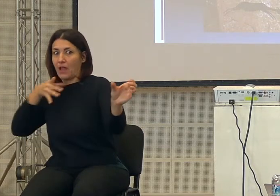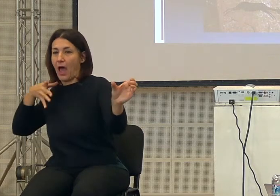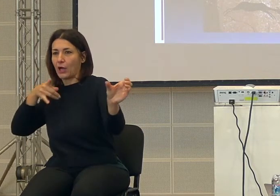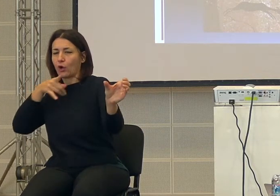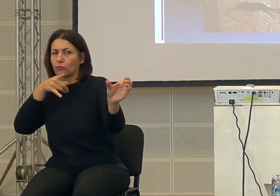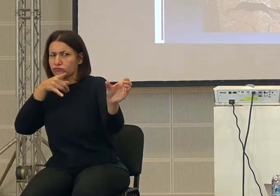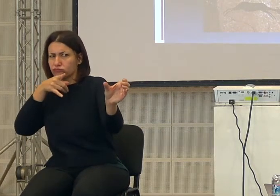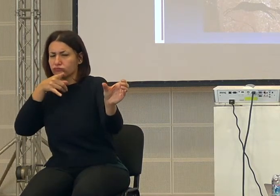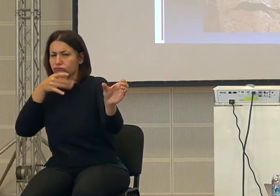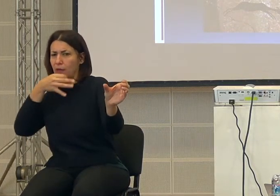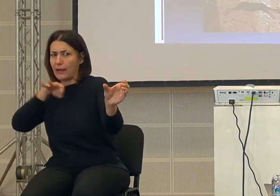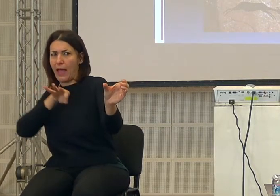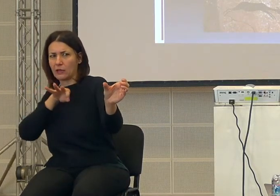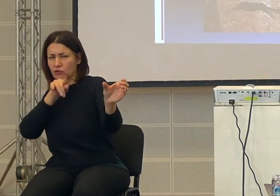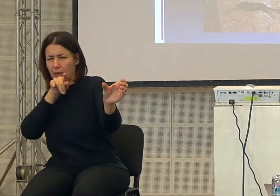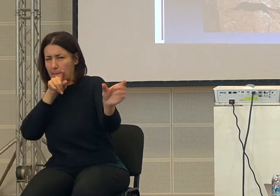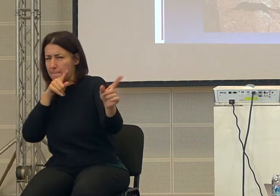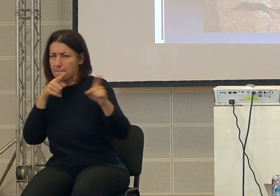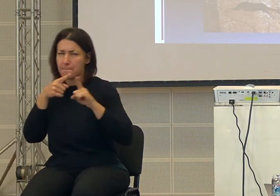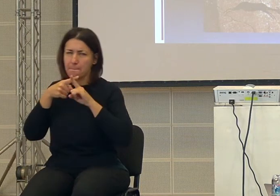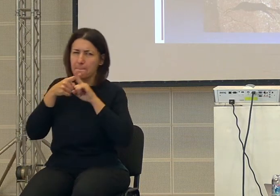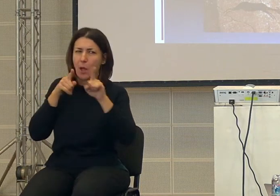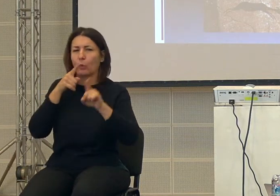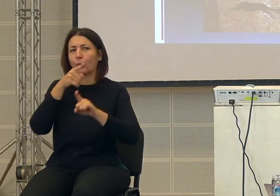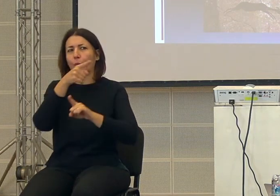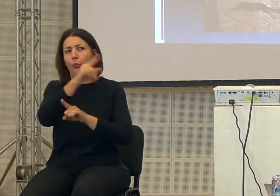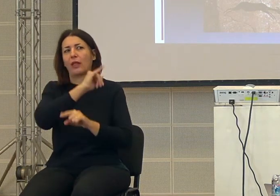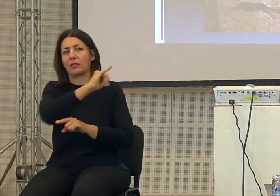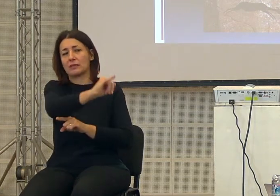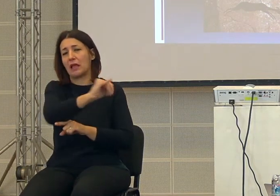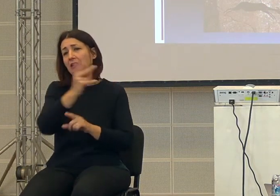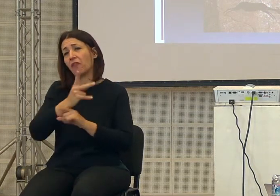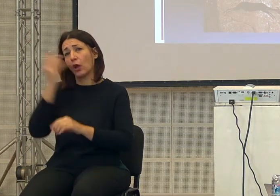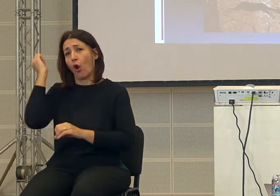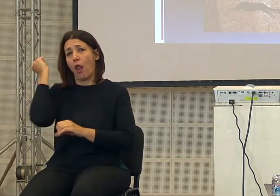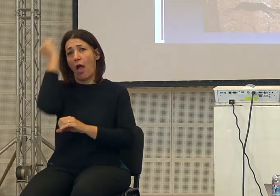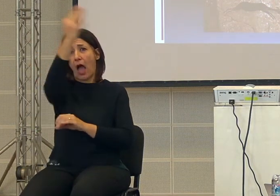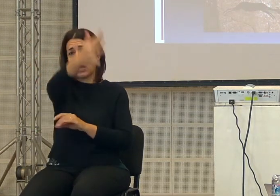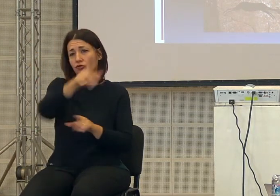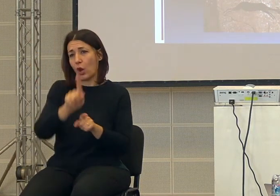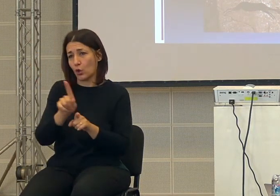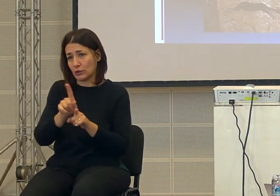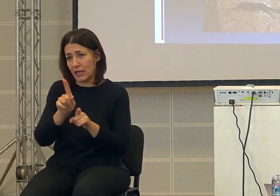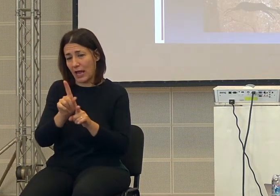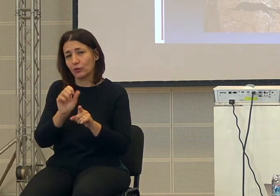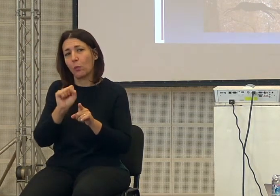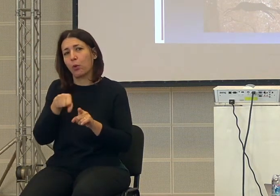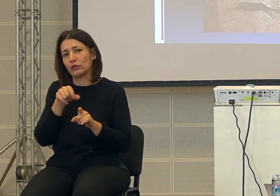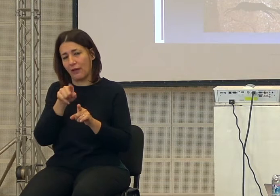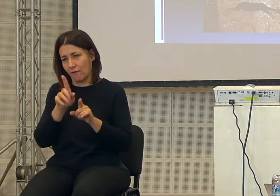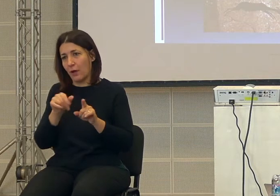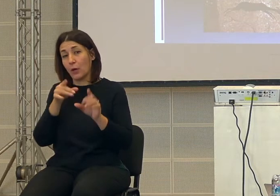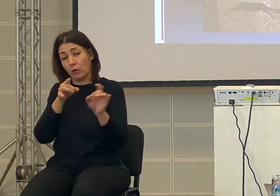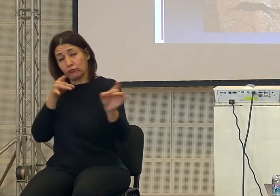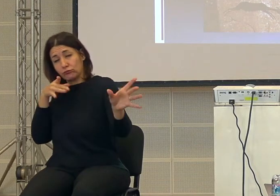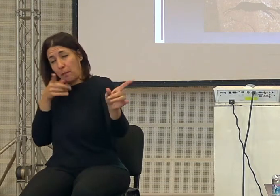riesce a colpire a distanza, cioè non bisogna, sì anche una lancia con una pietra in cima si poteva lanciare, ma insomma un